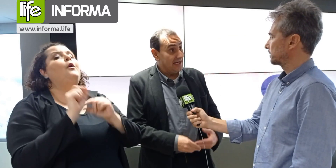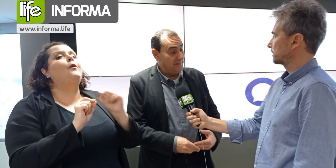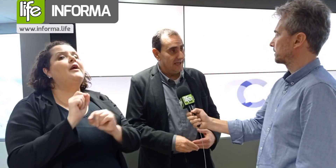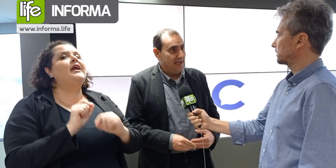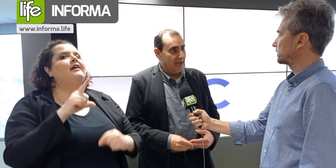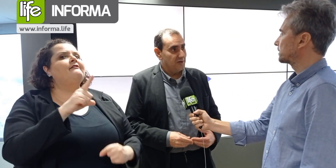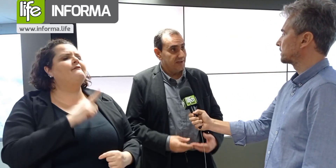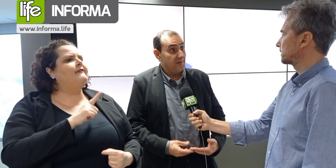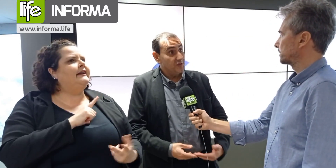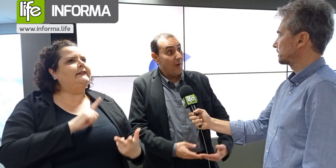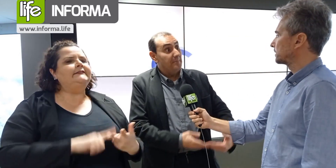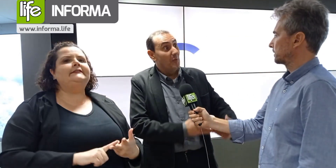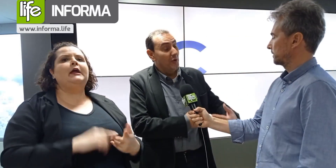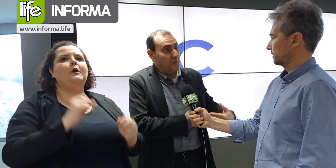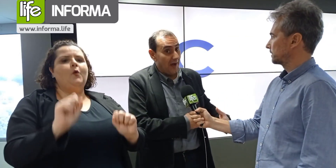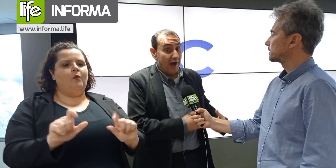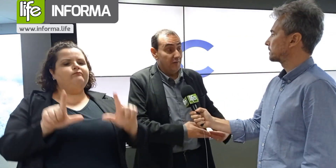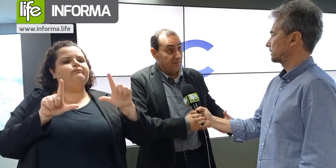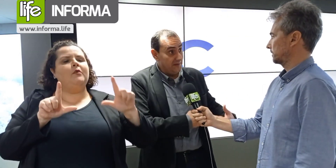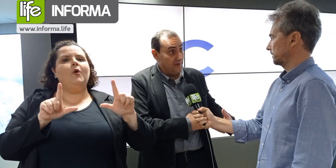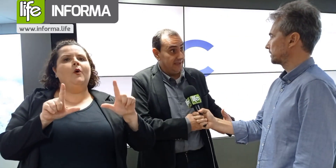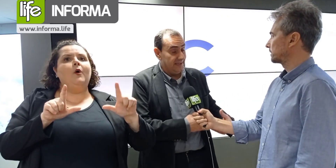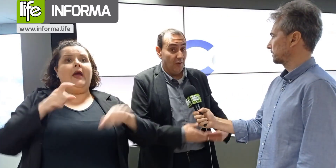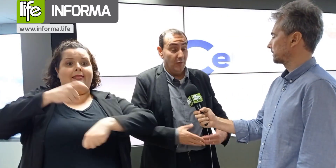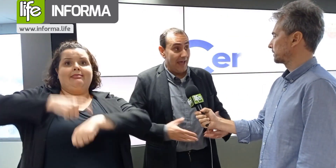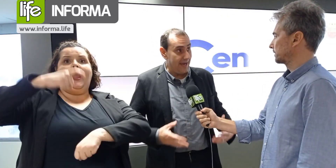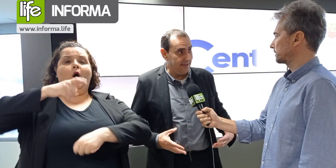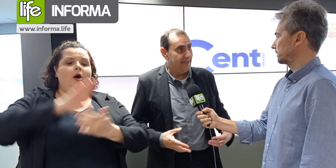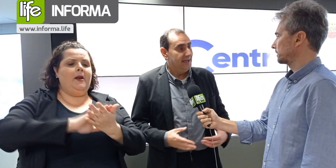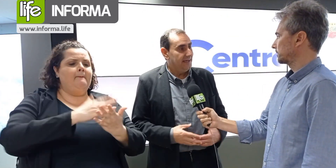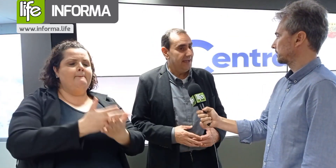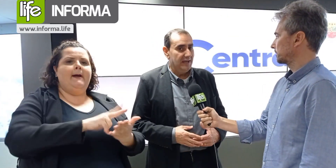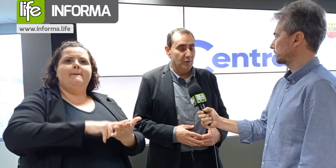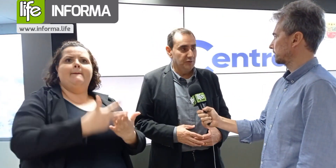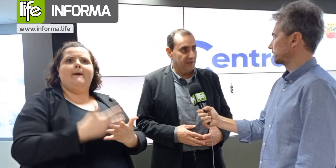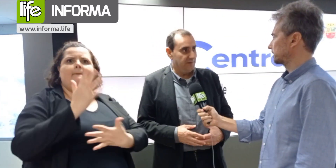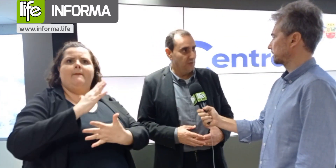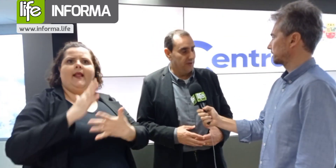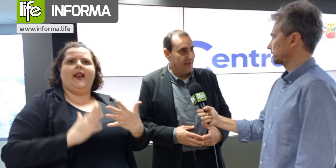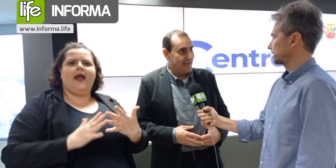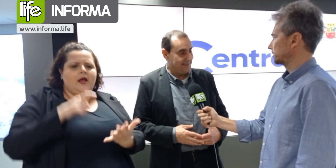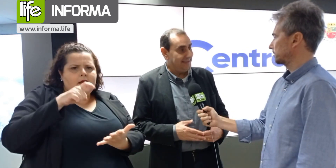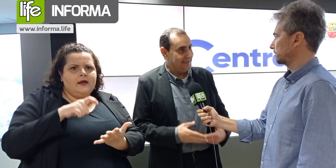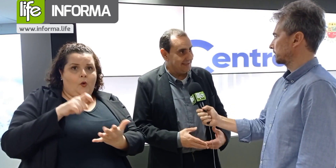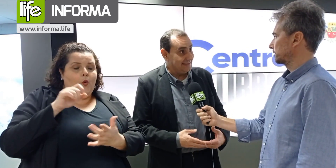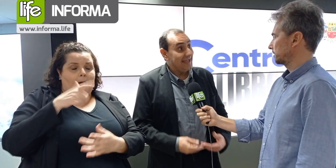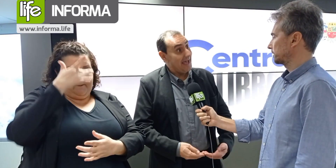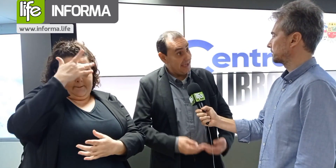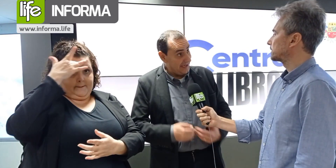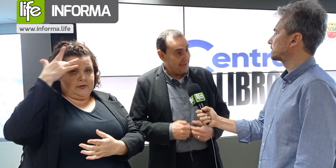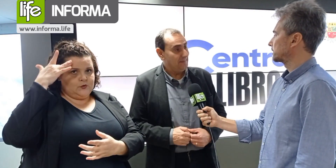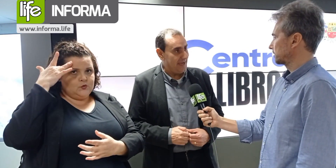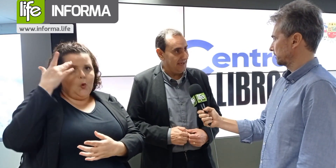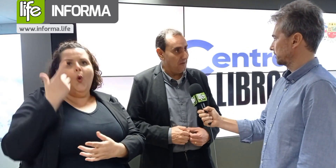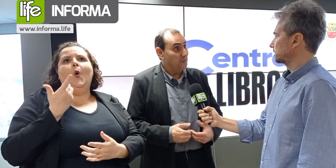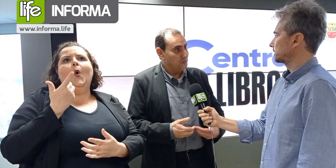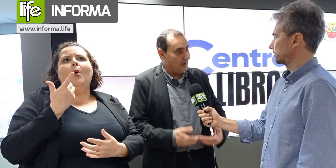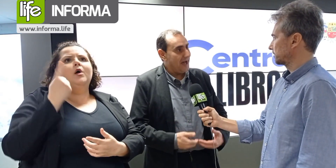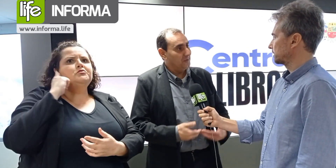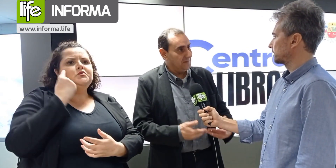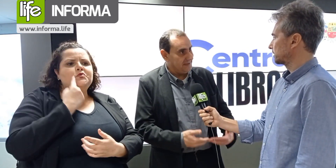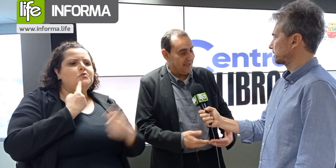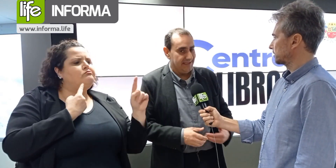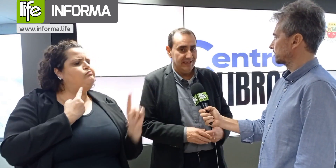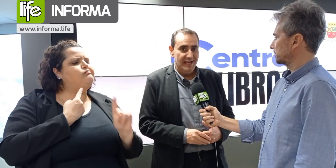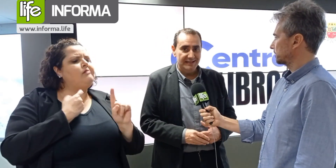teremos a câmera, nós teremos o apoio ao vivo, online, quando o servidor assim necessitar e também o